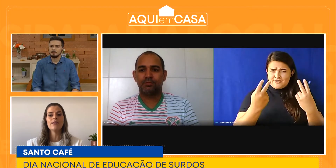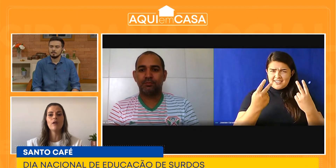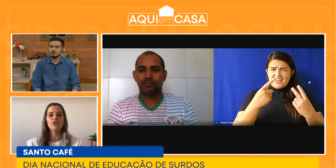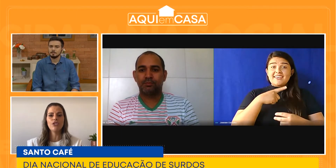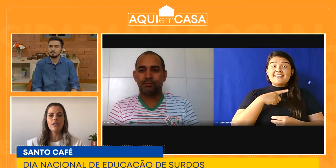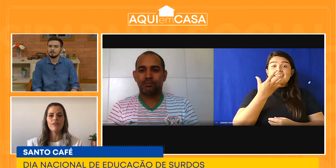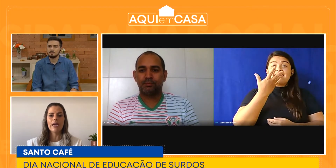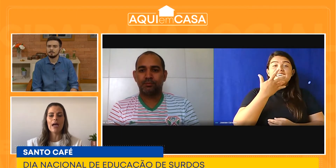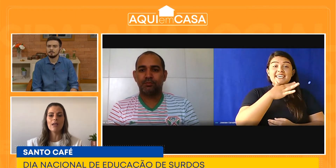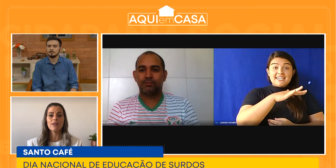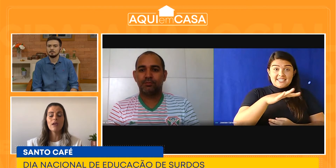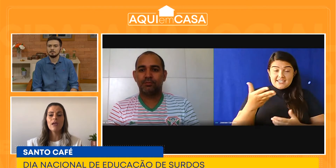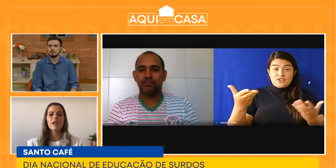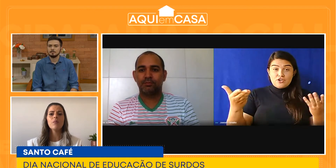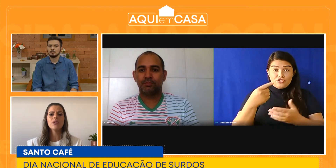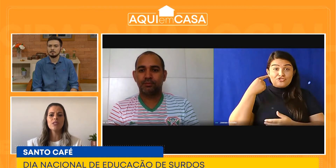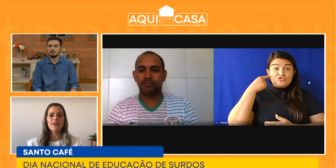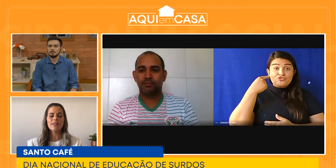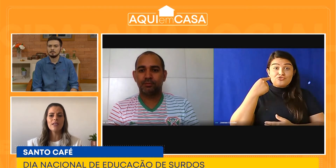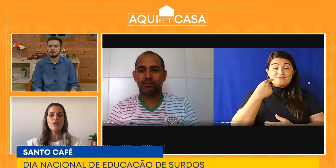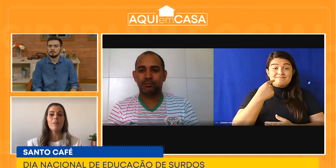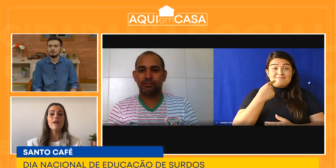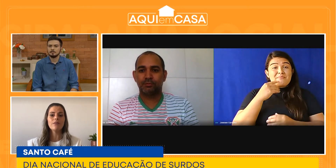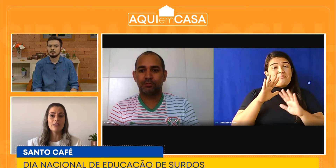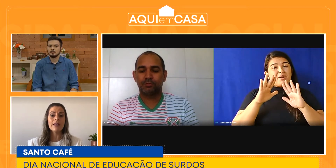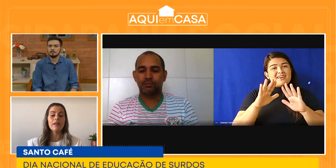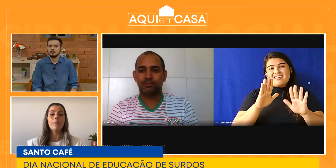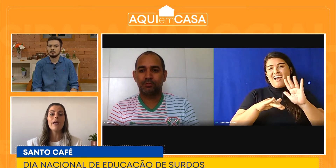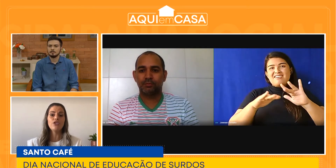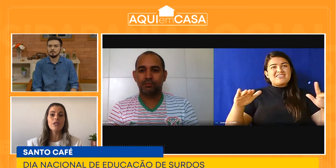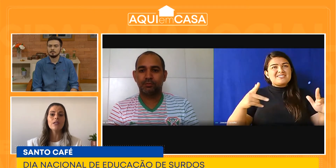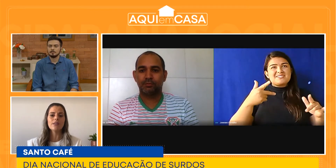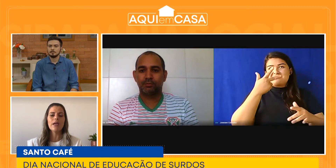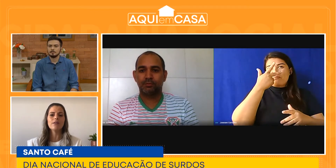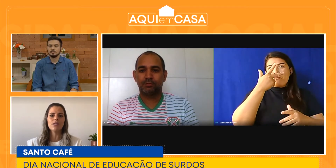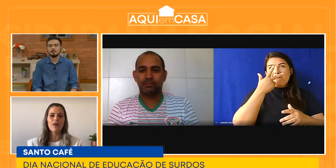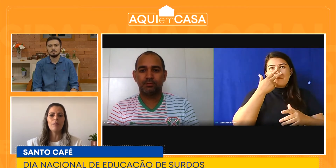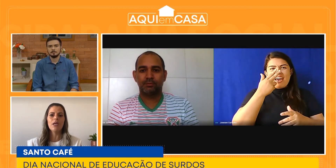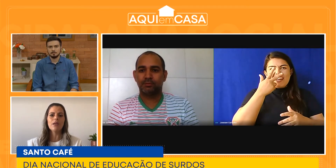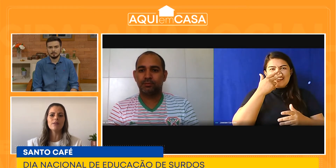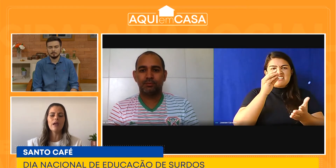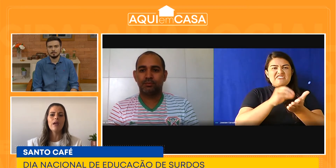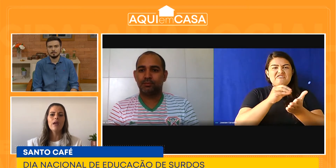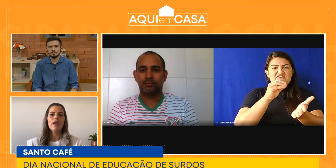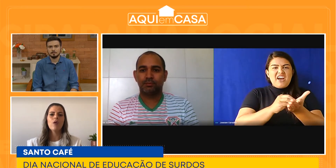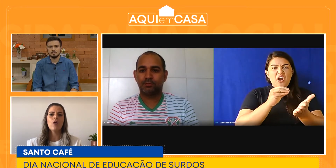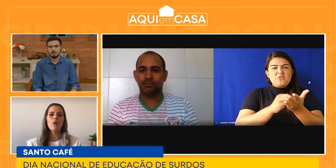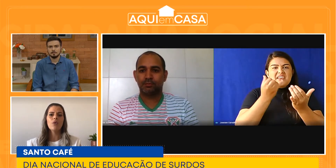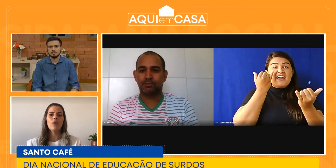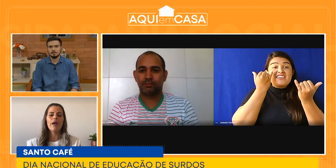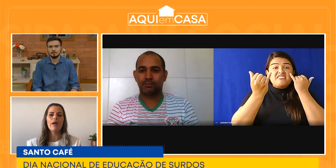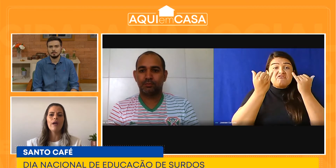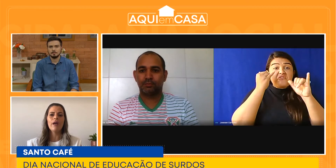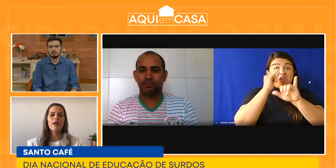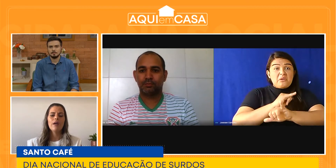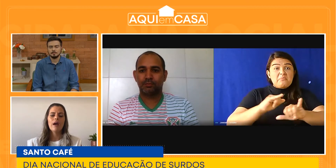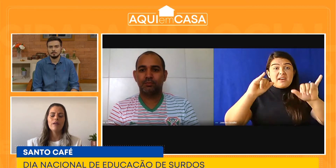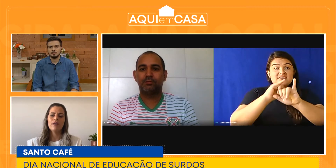auditiva em casa e que muitas vezes se sentem perdidas, né? Essas famílias, né? em como, em